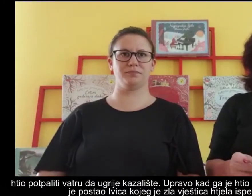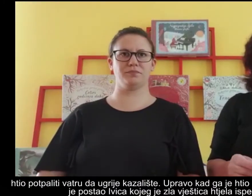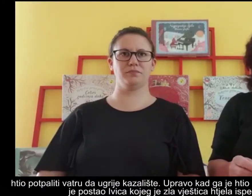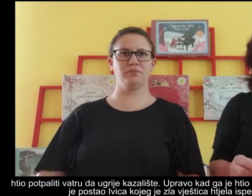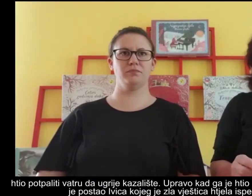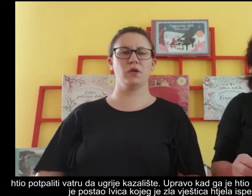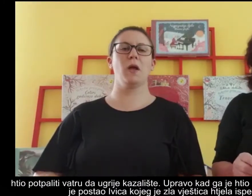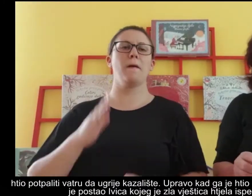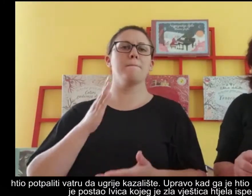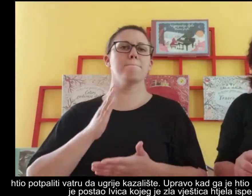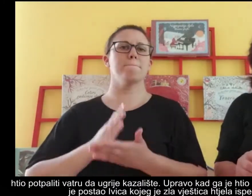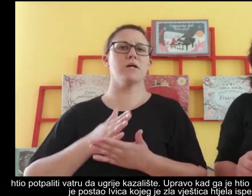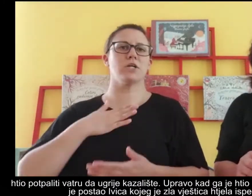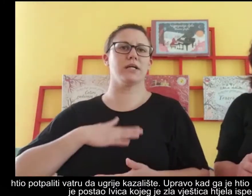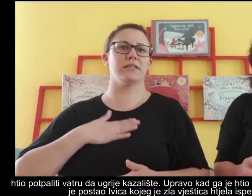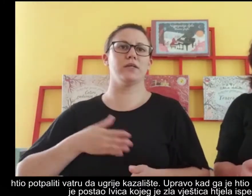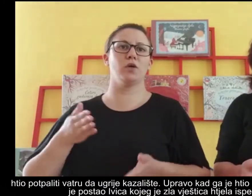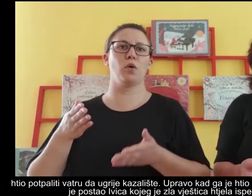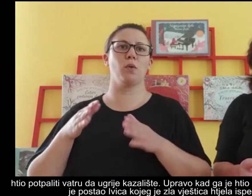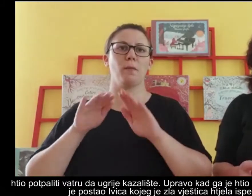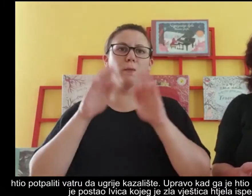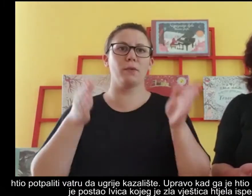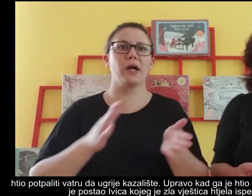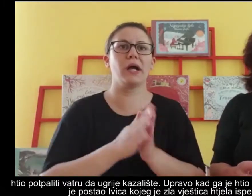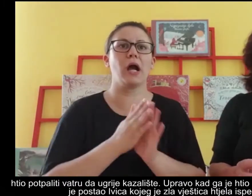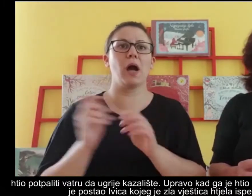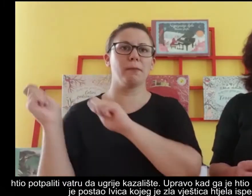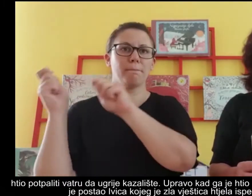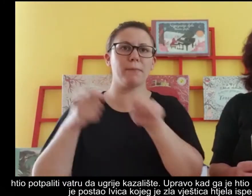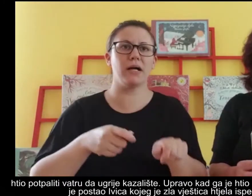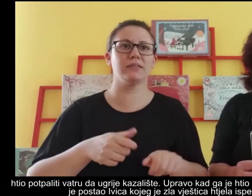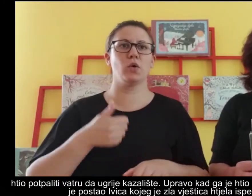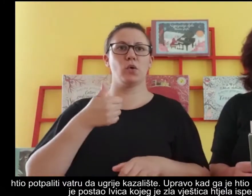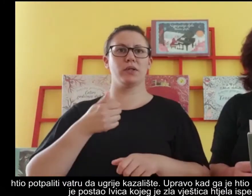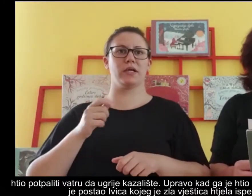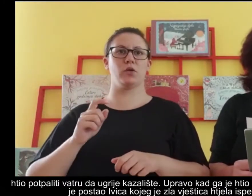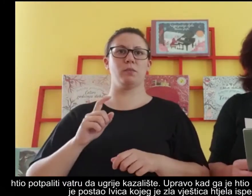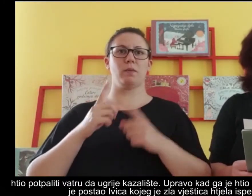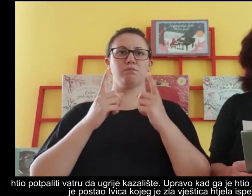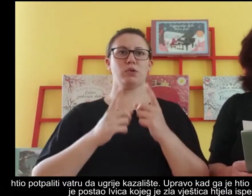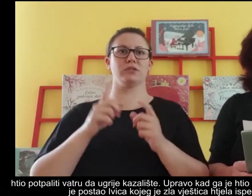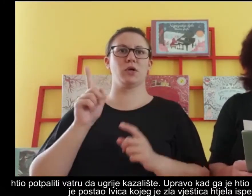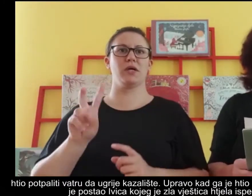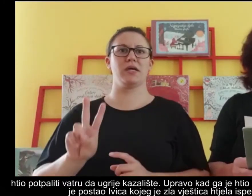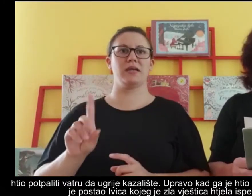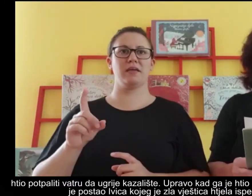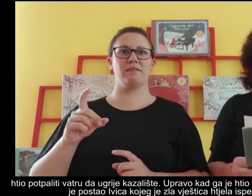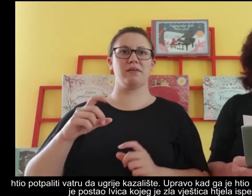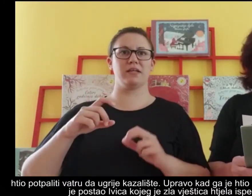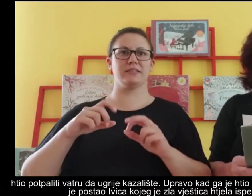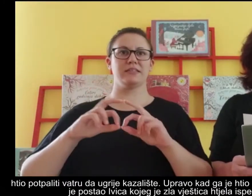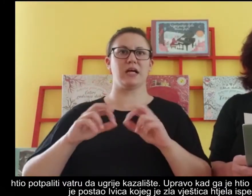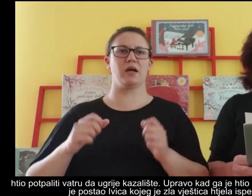Upravo kad ga je htio ubaciti u kamin, odjednom je postao Ivica,